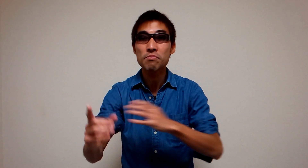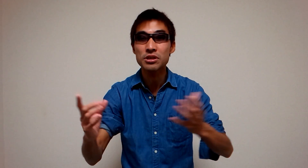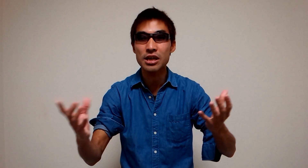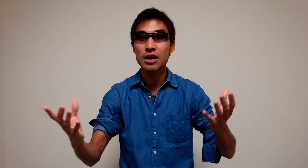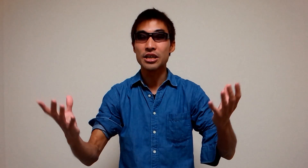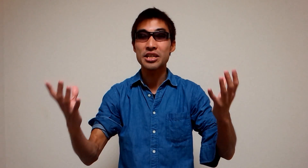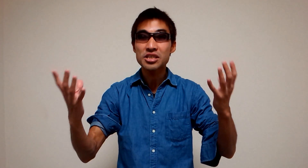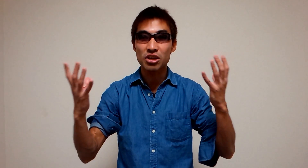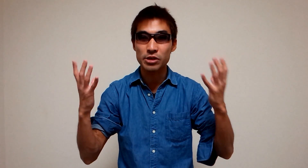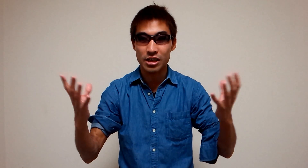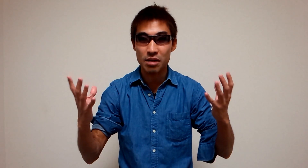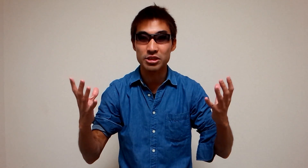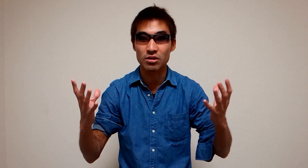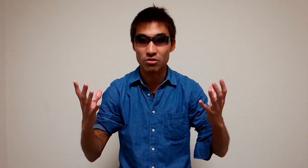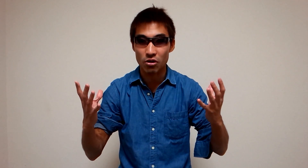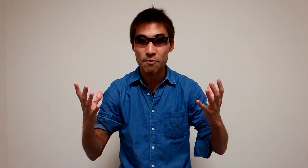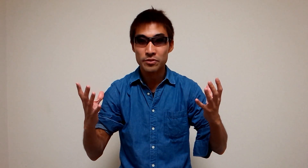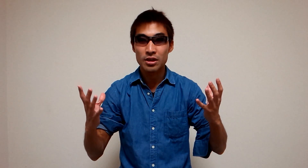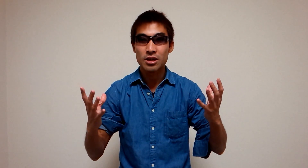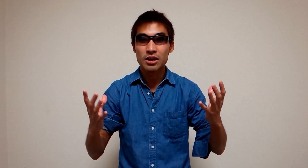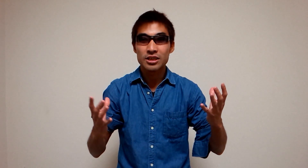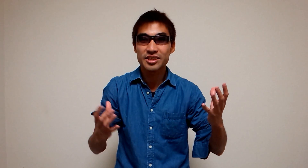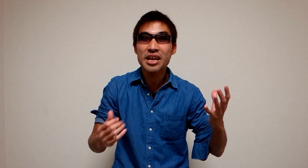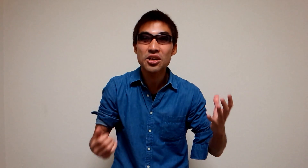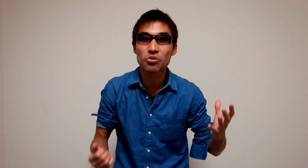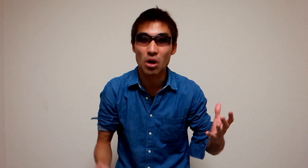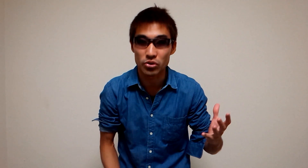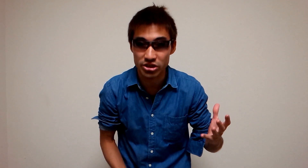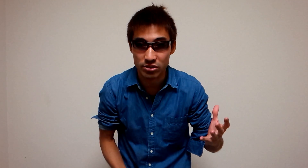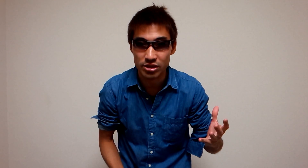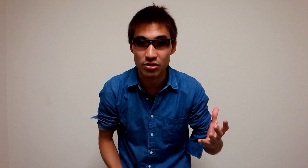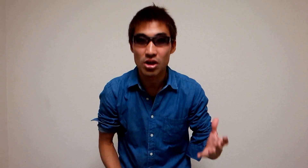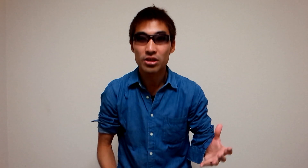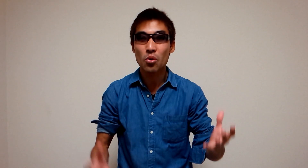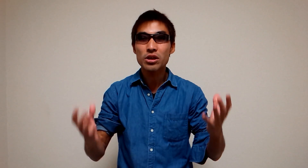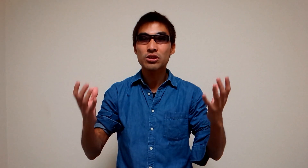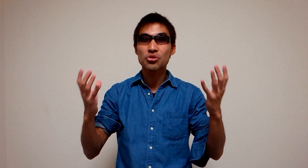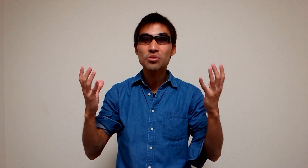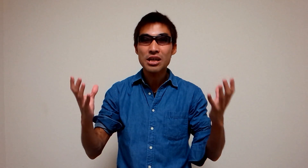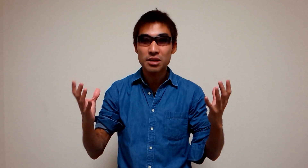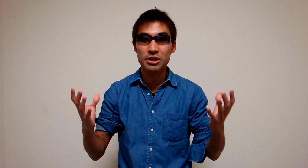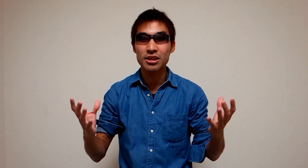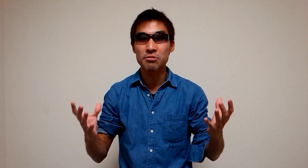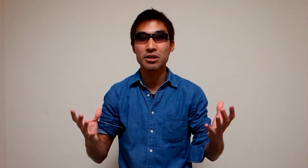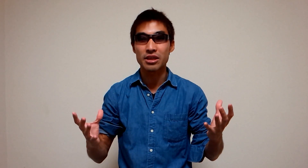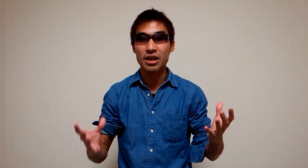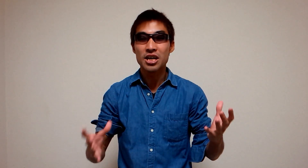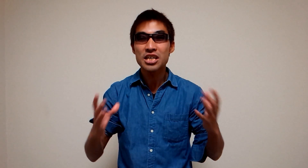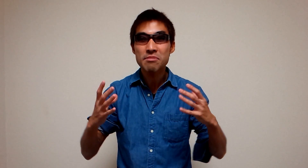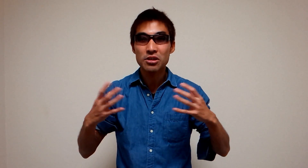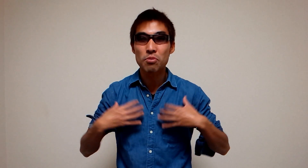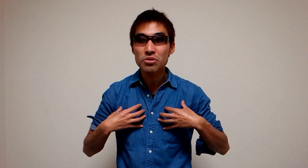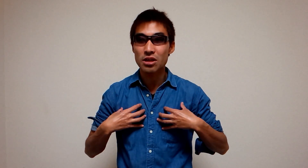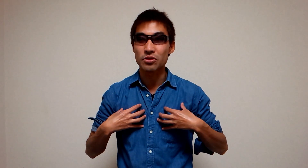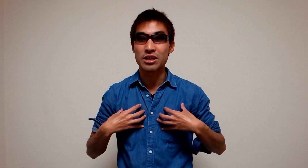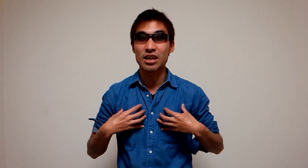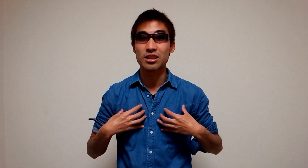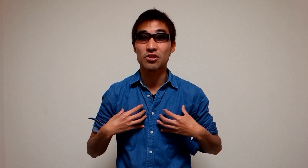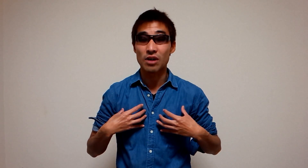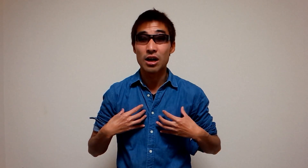ンビニで遺伝子組み替え食べちゃうと勢力が落ちるんですよでこれ冗談でもなんでもなくて今の僕らの年代っていうのは